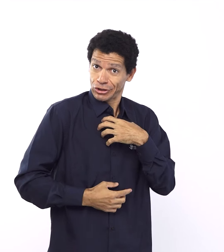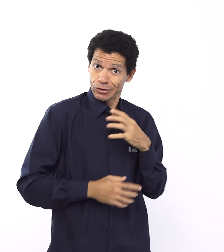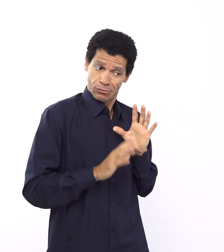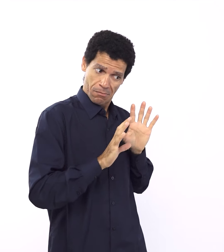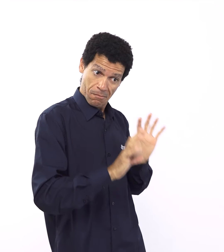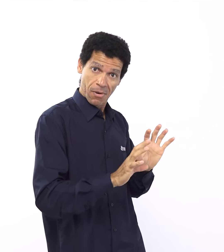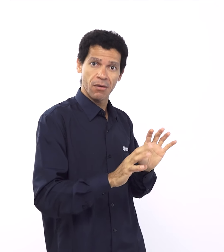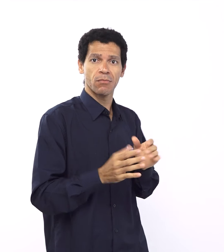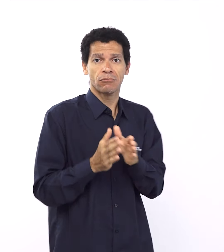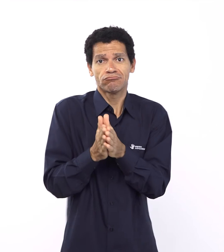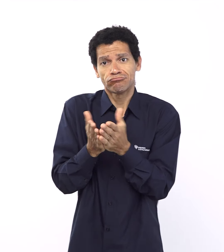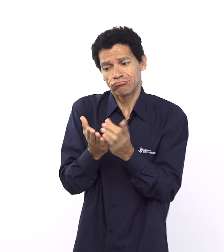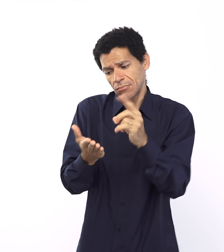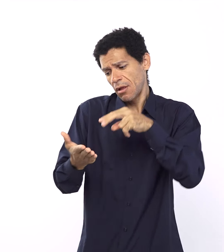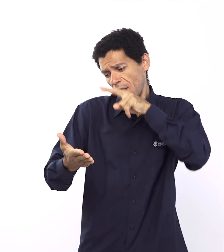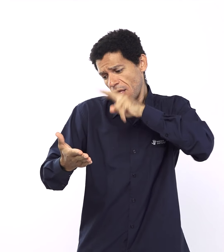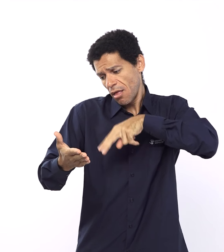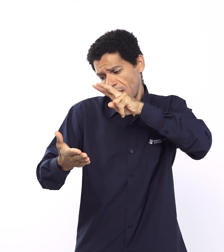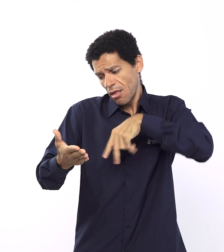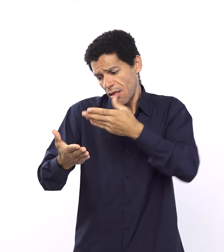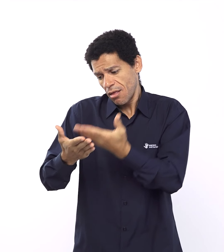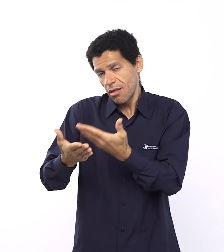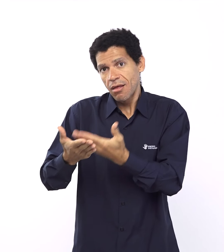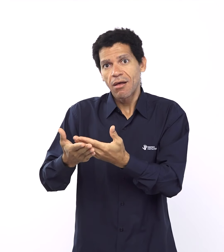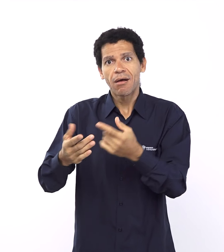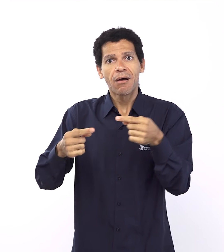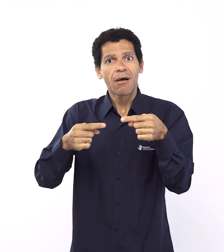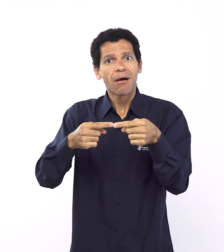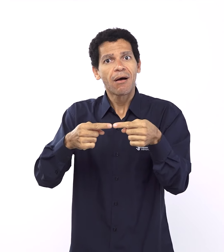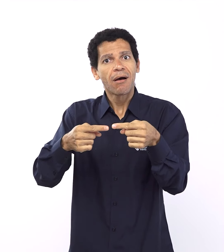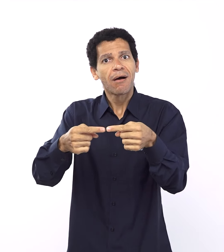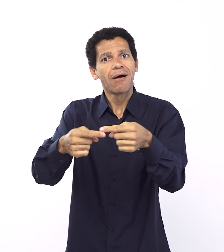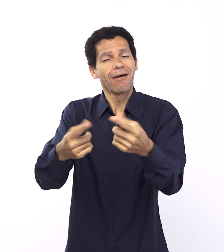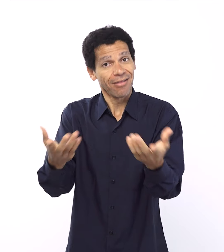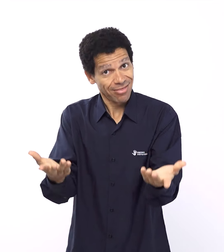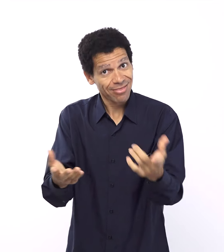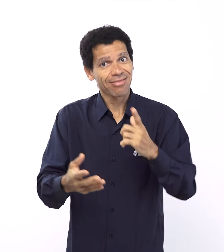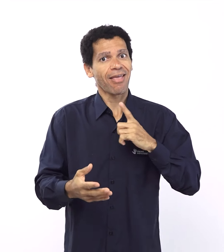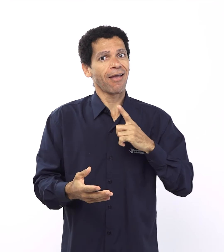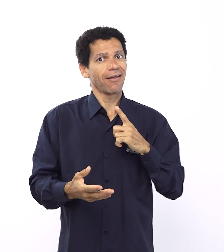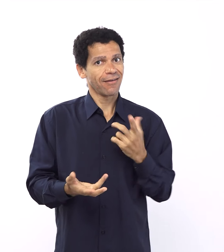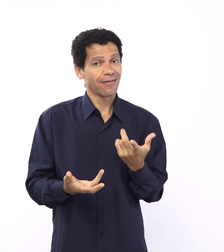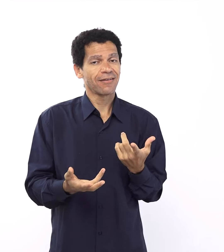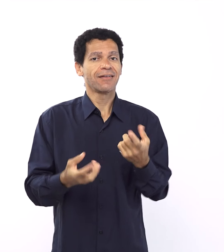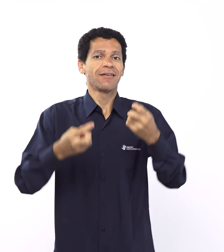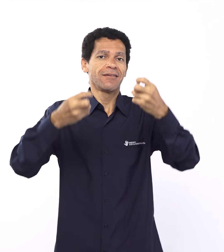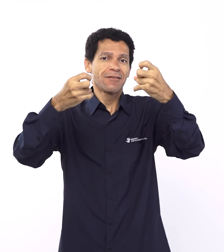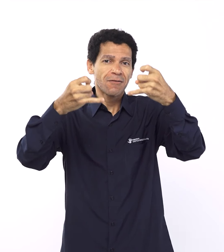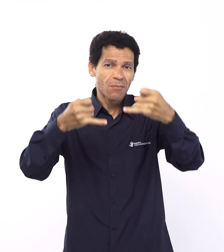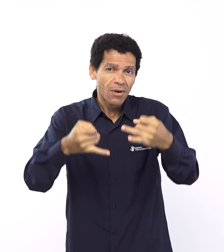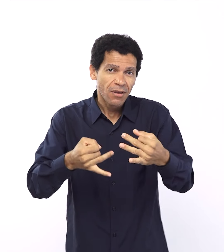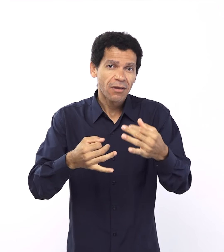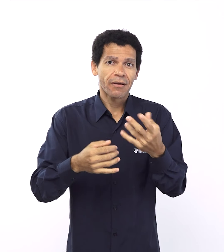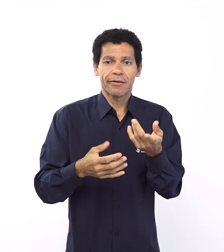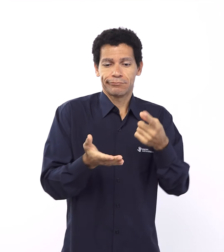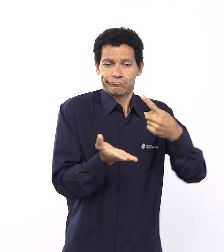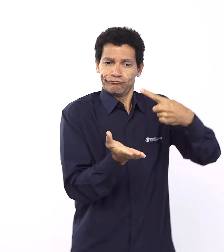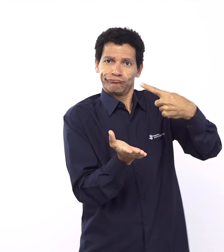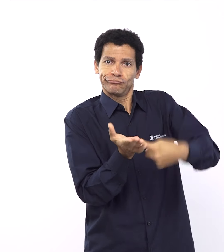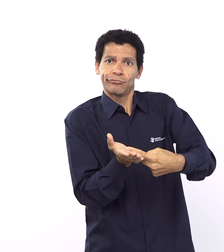Começava com um preâmbulo, onde se identificava o autor, se dizia os atributos desse autor da aliança, havia